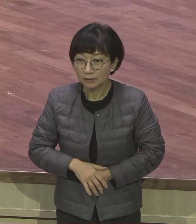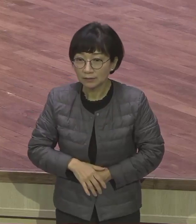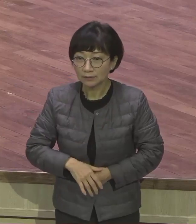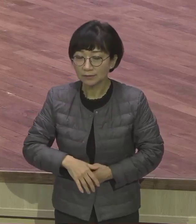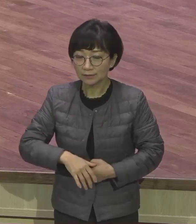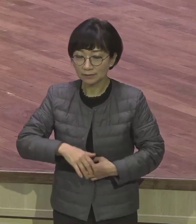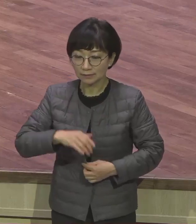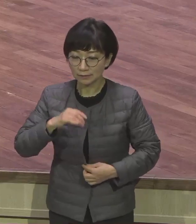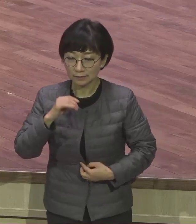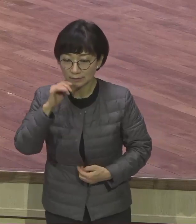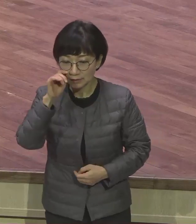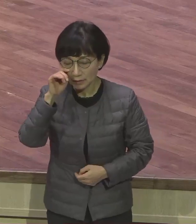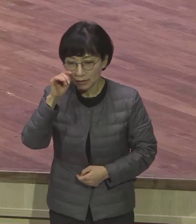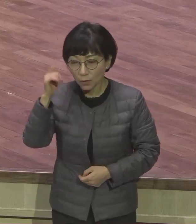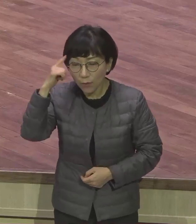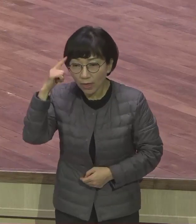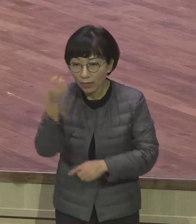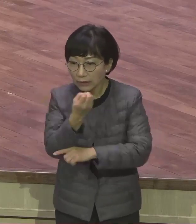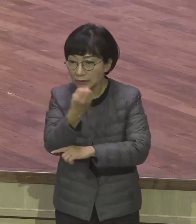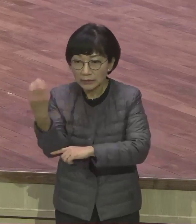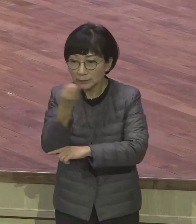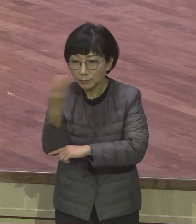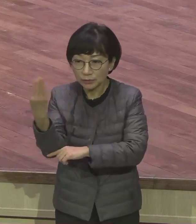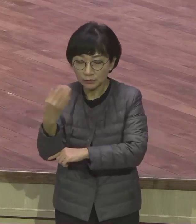그때는 사실 신문도 뉴스도 안 봤어요.